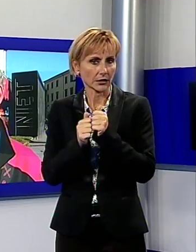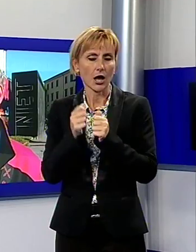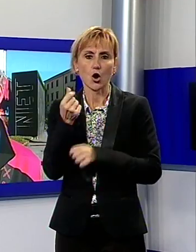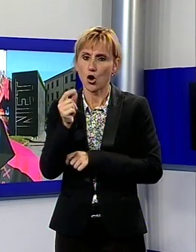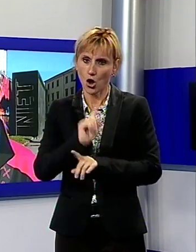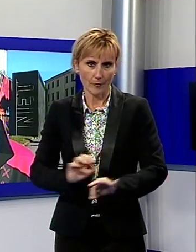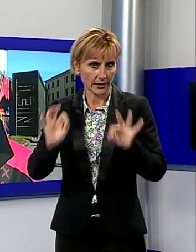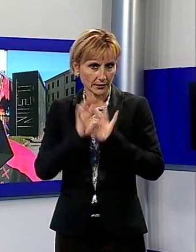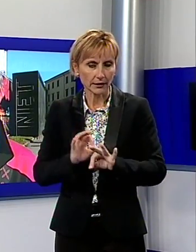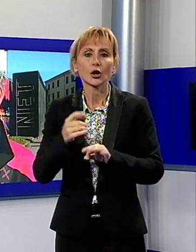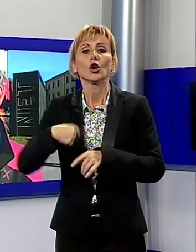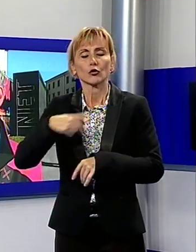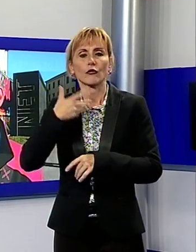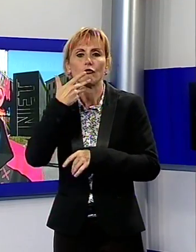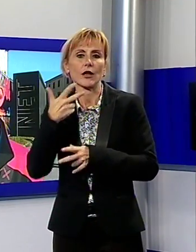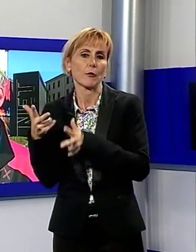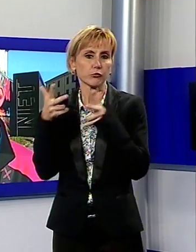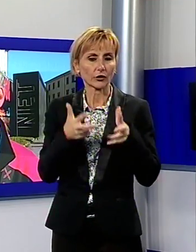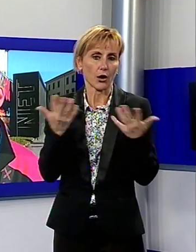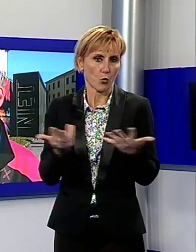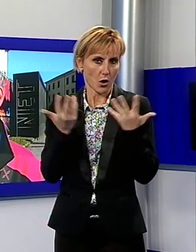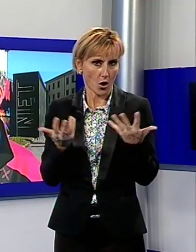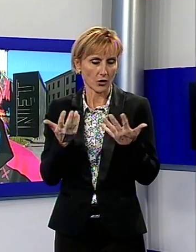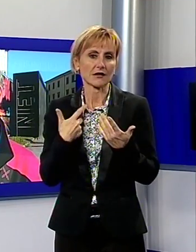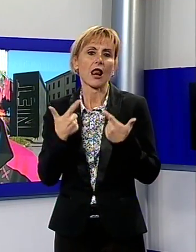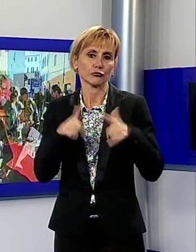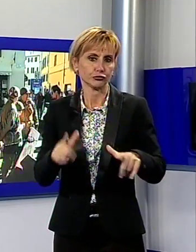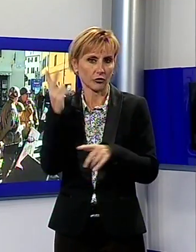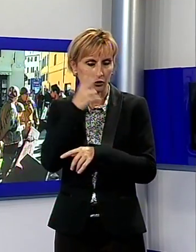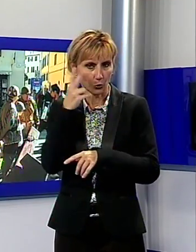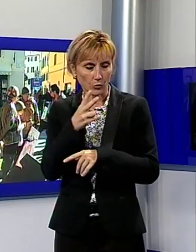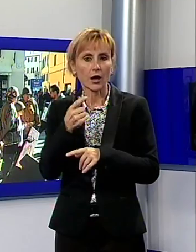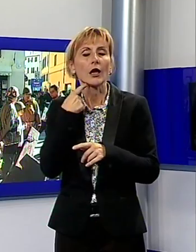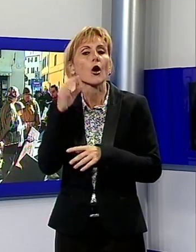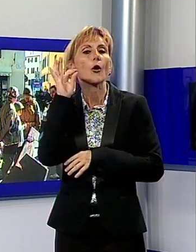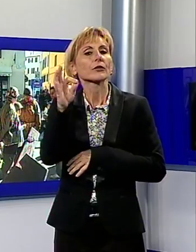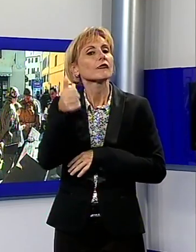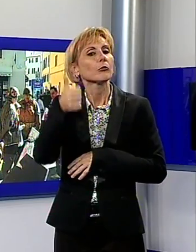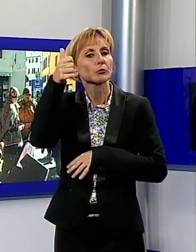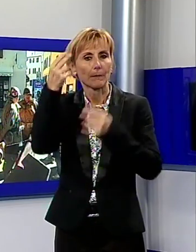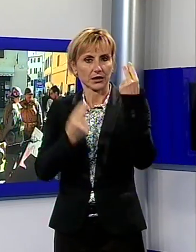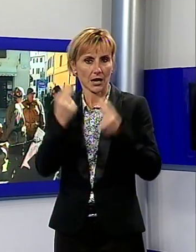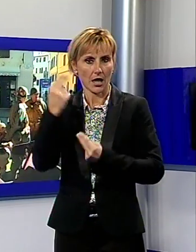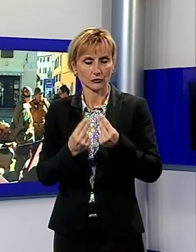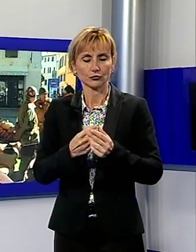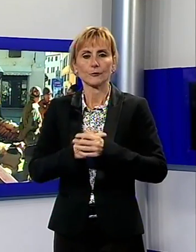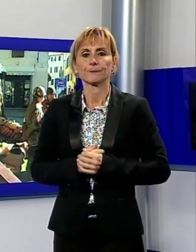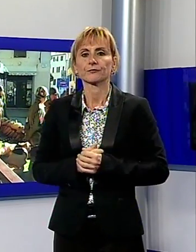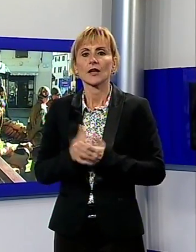miei numeri sono soltanto quelli di bilancio, i record non ci interessano sinceramente. Tanti, tantissimi gli eventi e le novità di